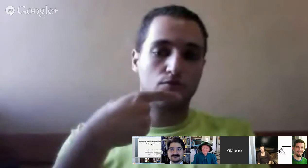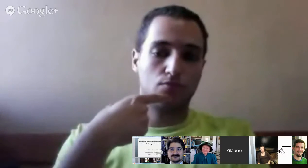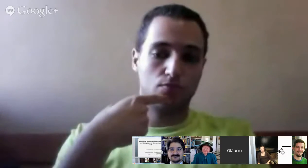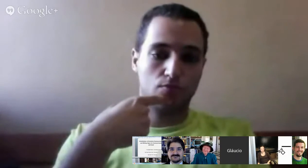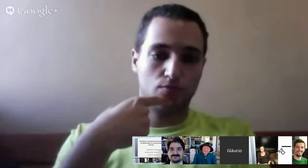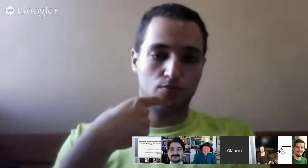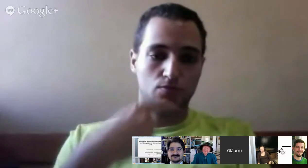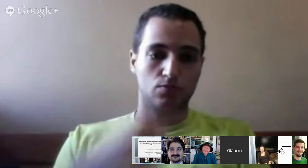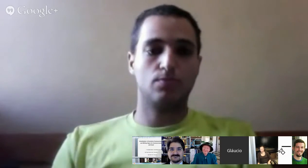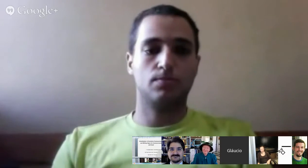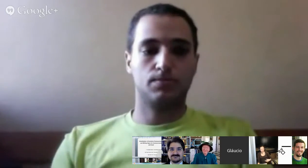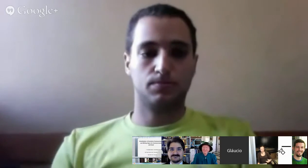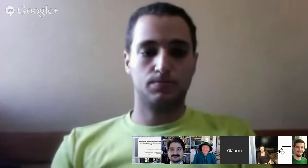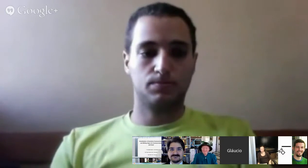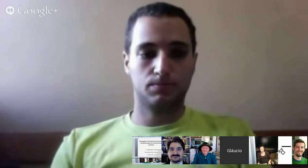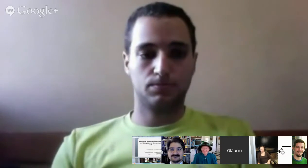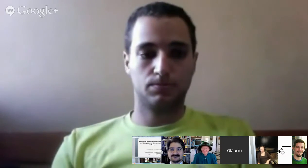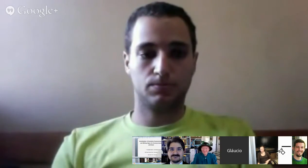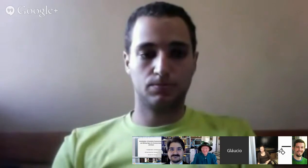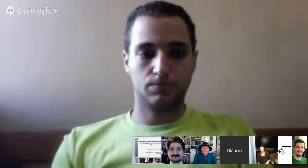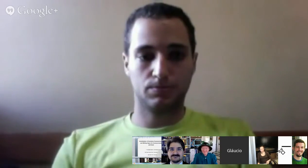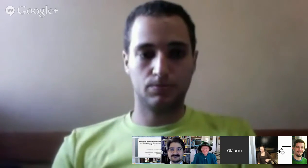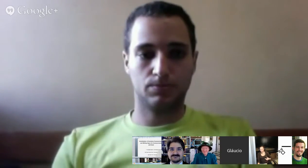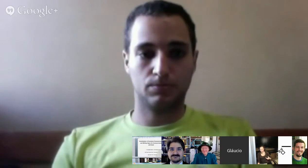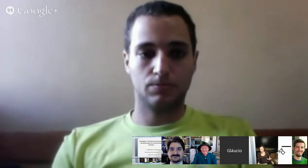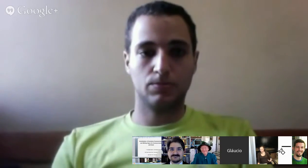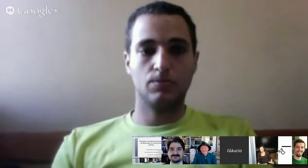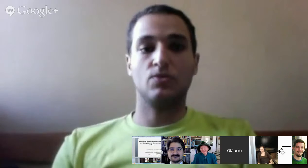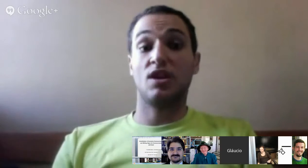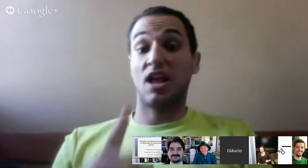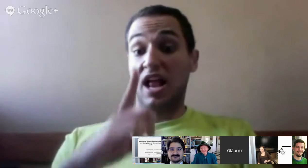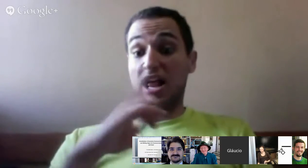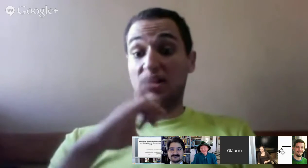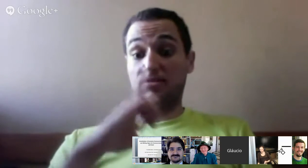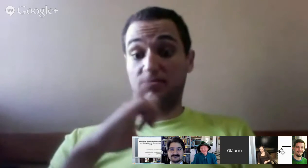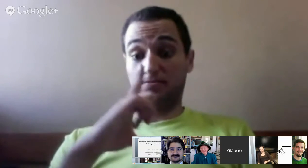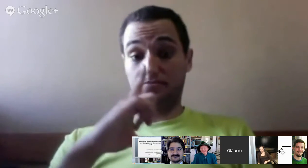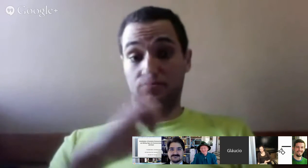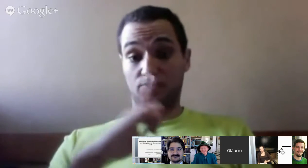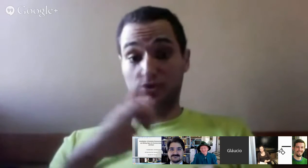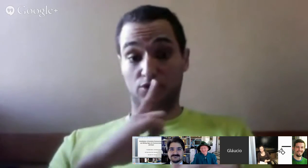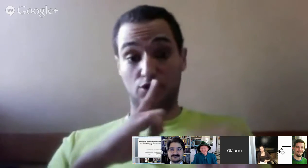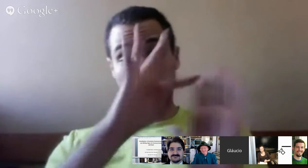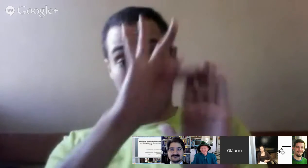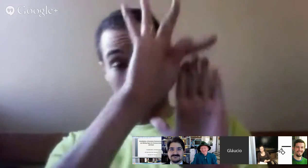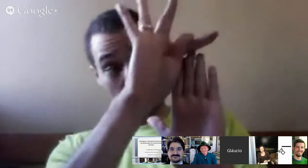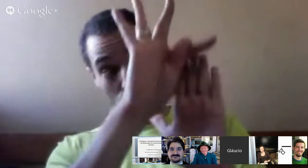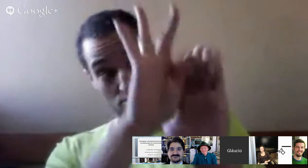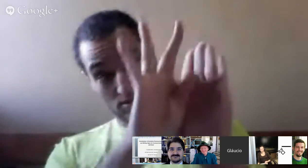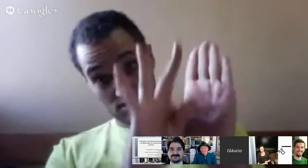saber uma melhor... identificar uma melhor forma de interação com o paciente surdo